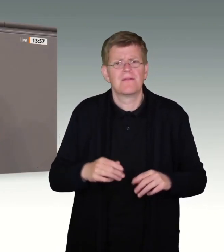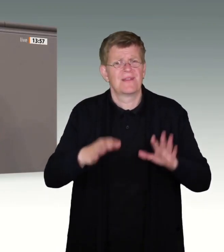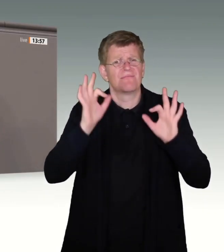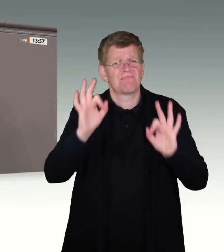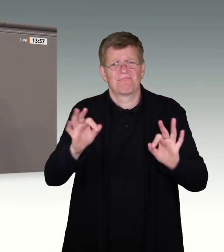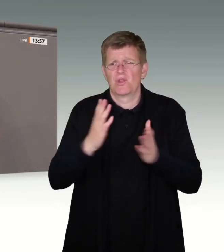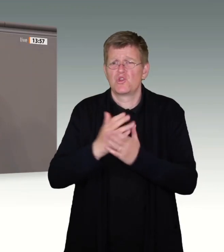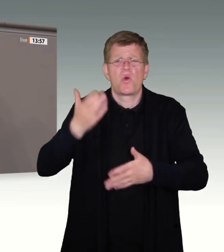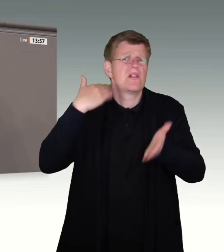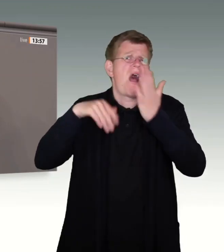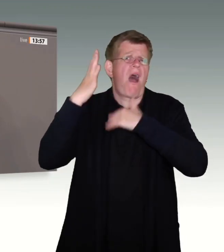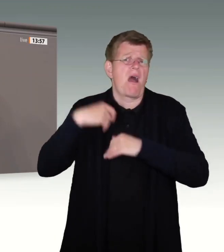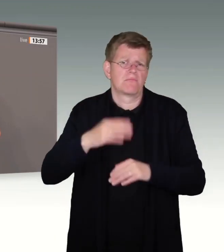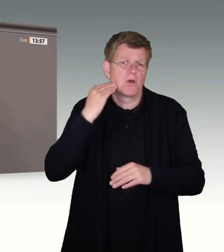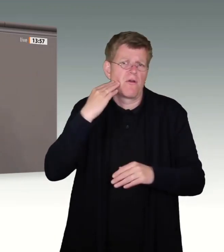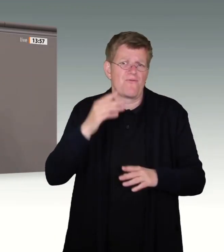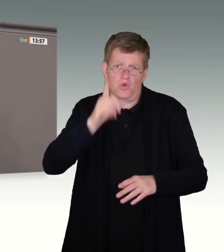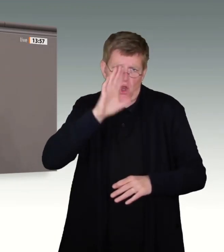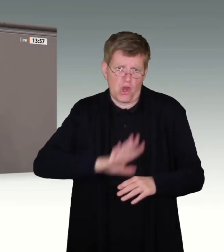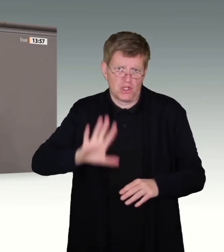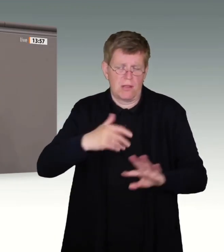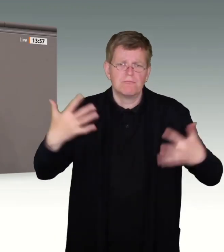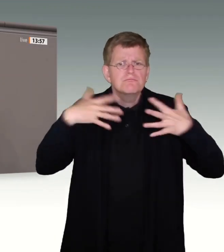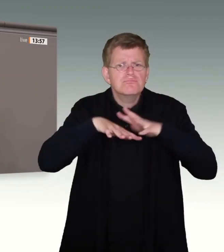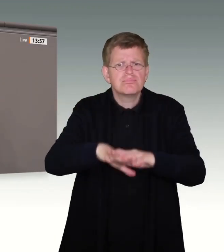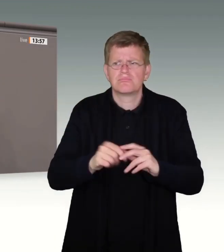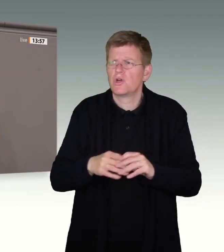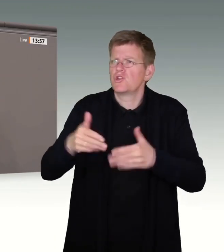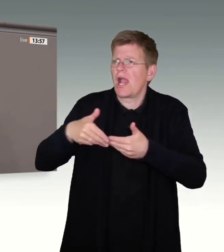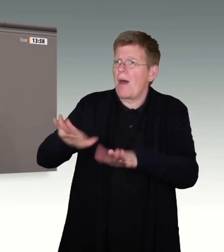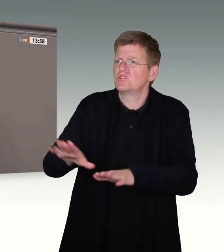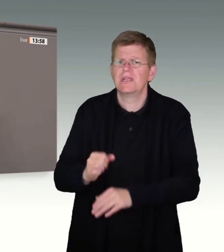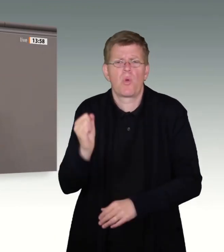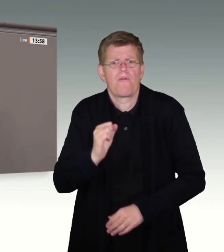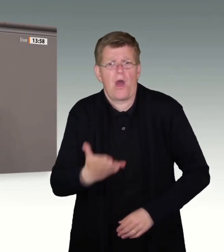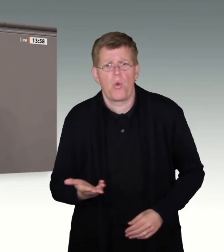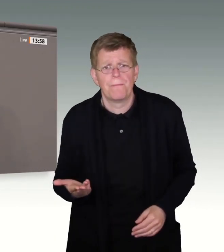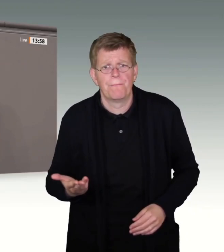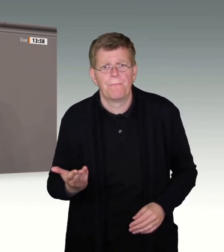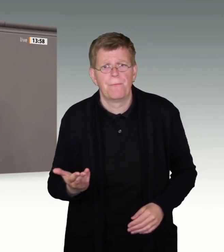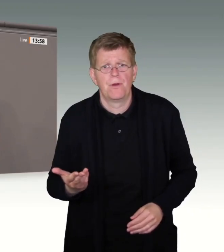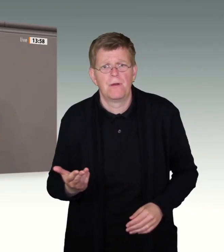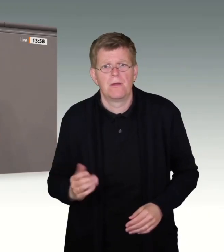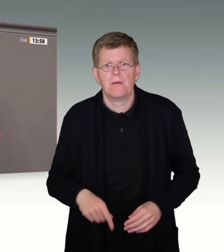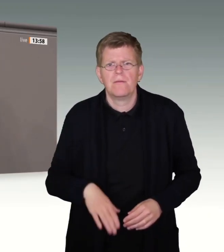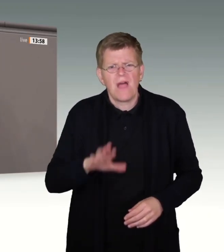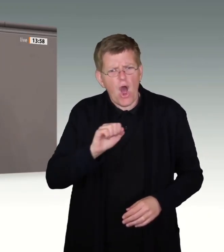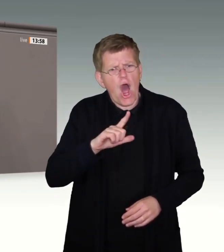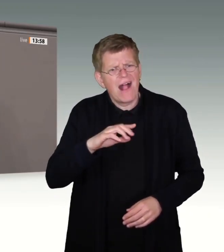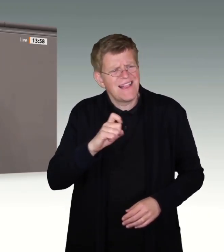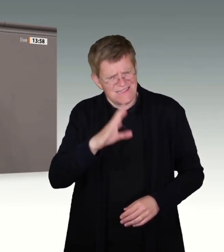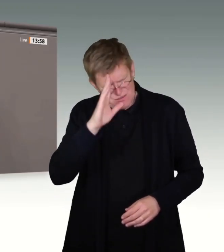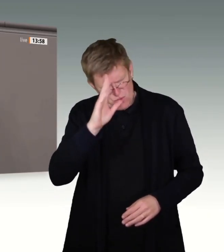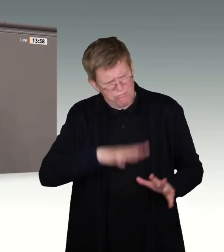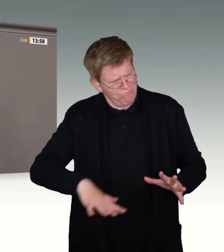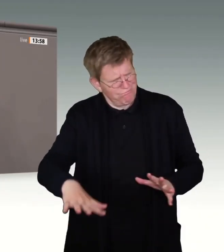vielen Jahren in Deutschland leben, abgeschoben werden sollen. Auch die Menschen im Umfeld von Alex haben nicht verstanden, warum ein Junge, der hier